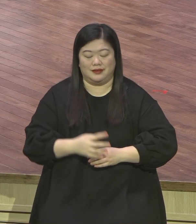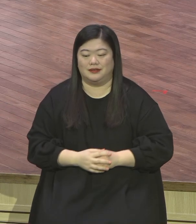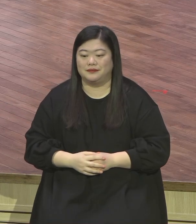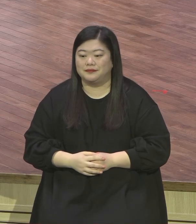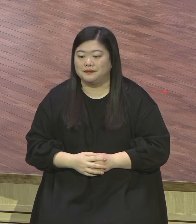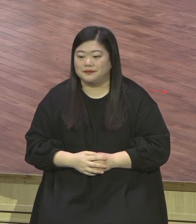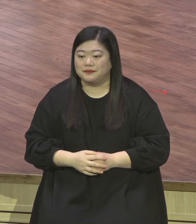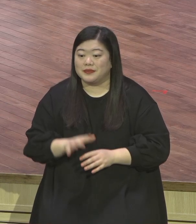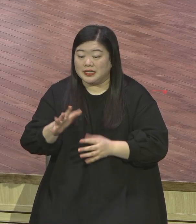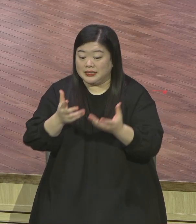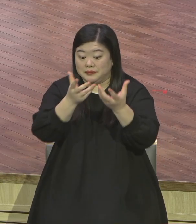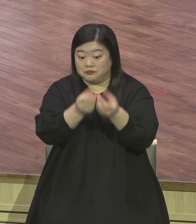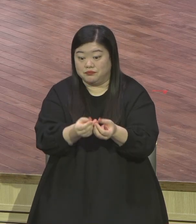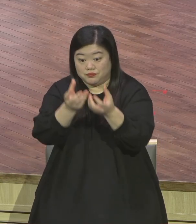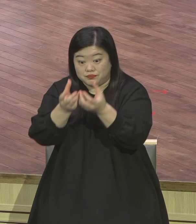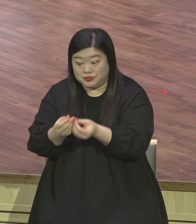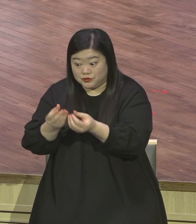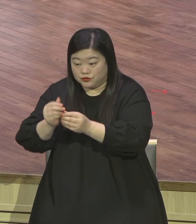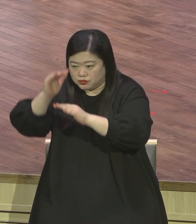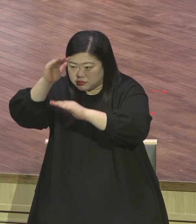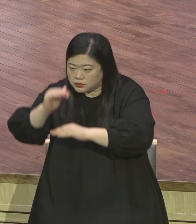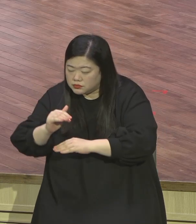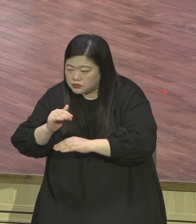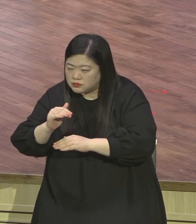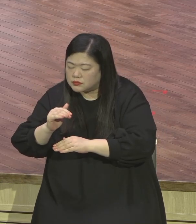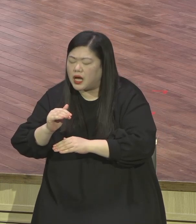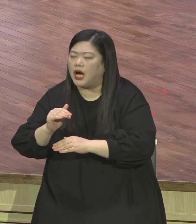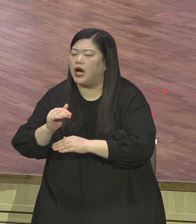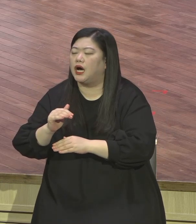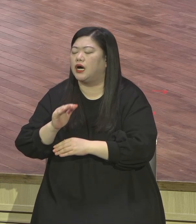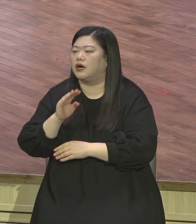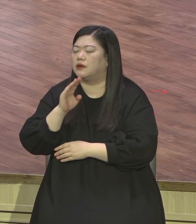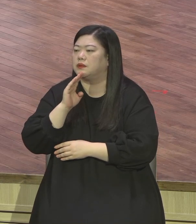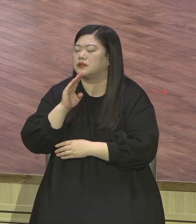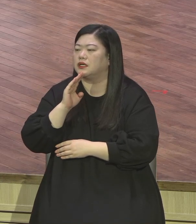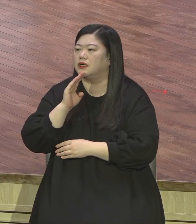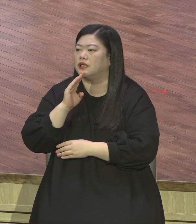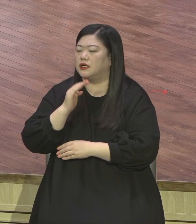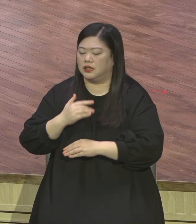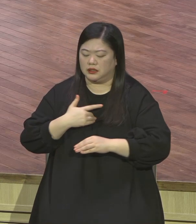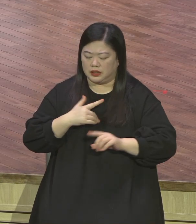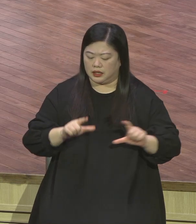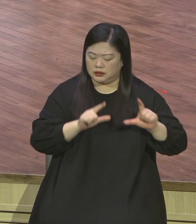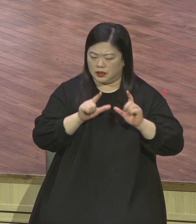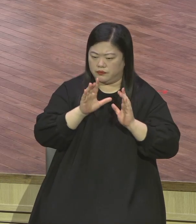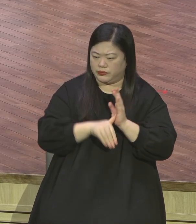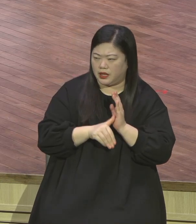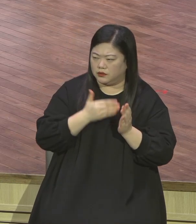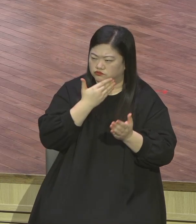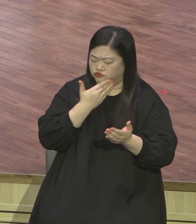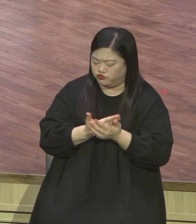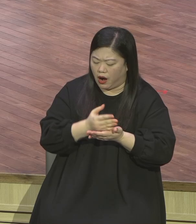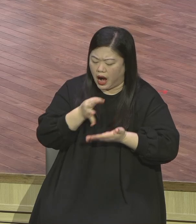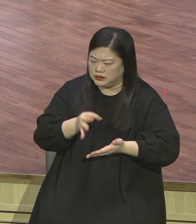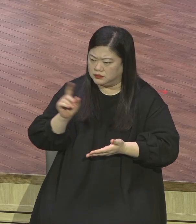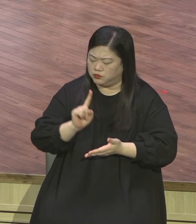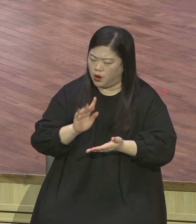인생의 절대 가치를 오늘 발견하고 하나님이